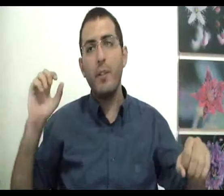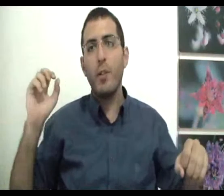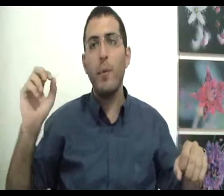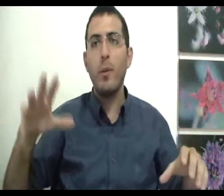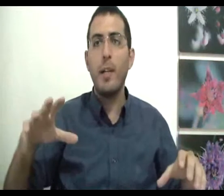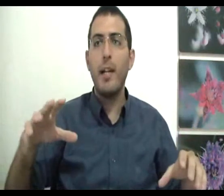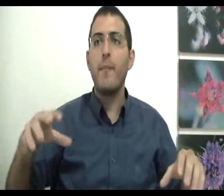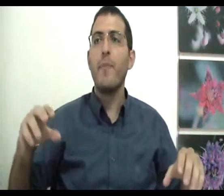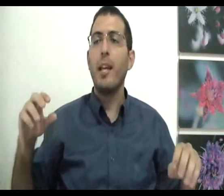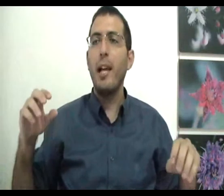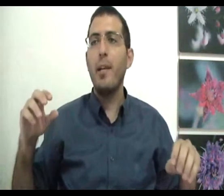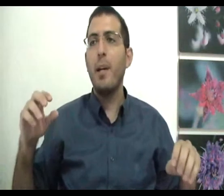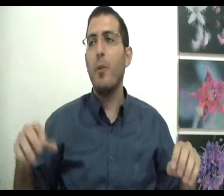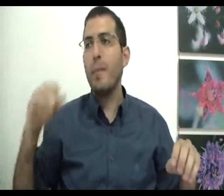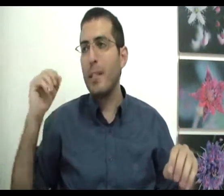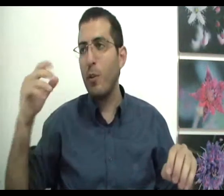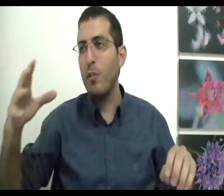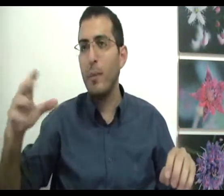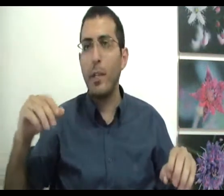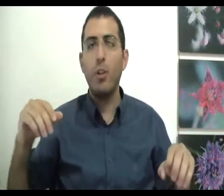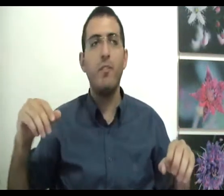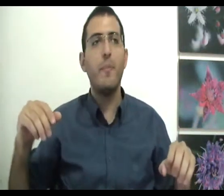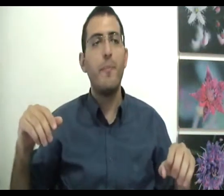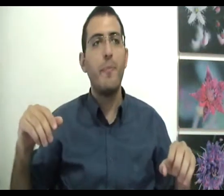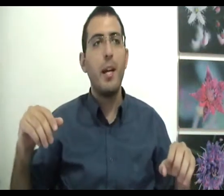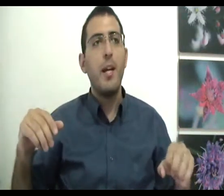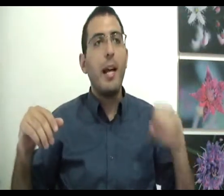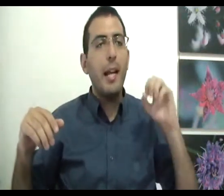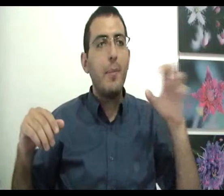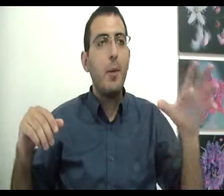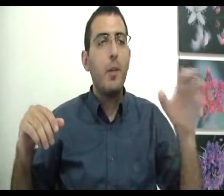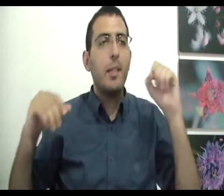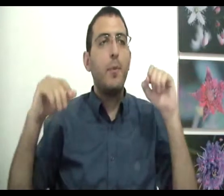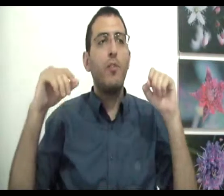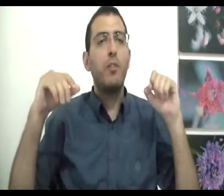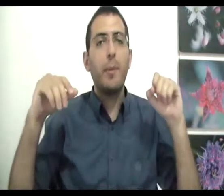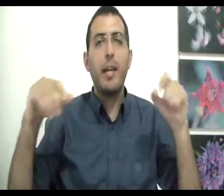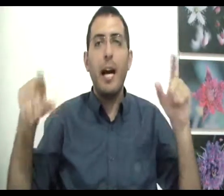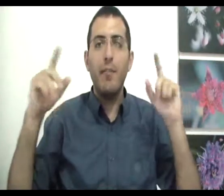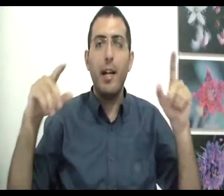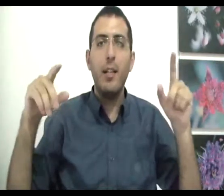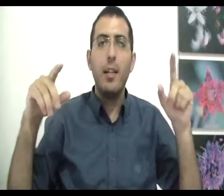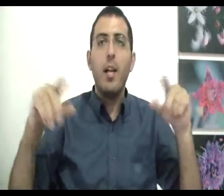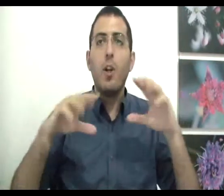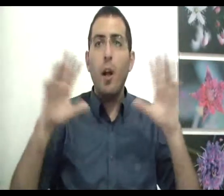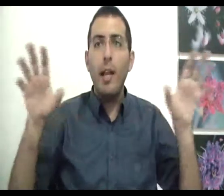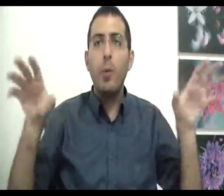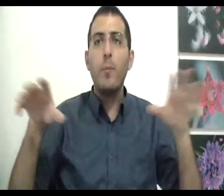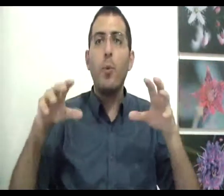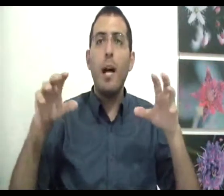וקוראים אירועים כאלה חלק מהאירועים האדם חווה אותם כטוב חלק מהאירועים האדם חווה אותם כראה אבל כל האירועים כולם